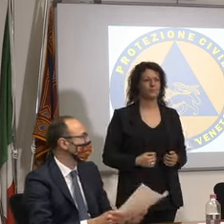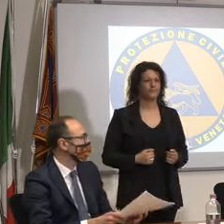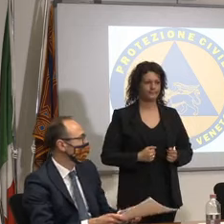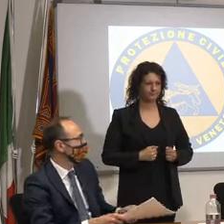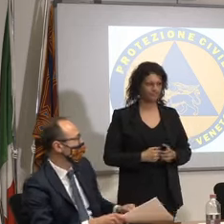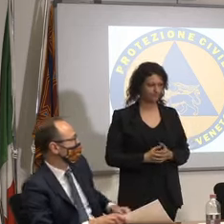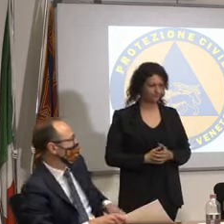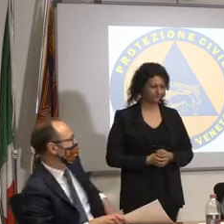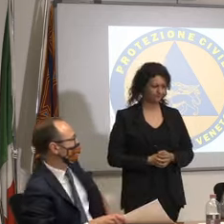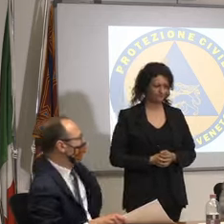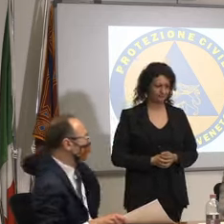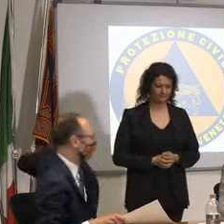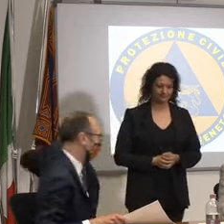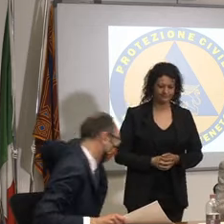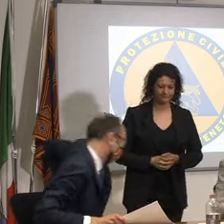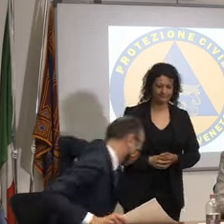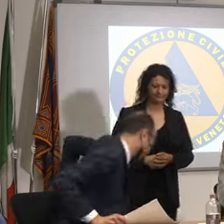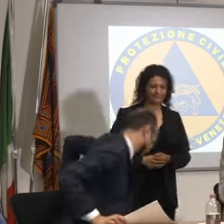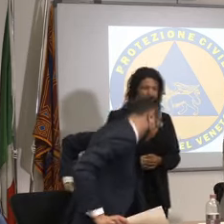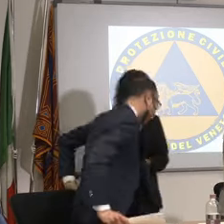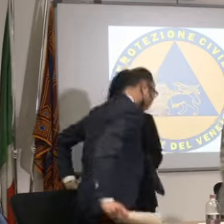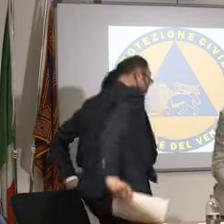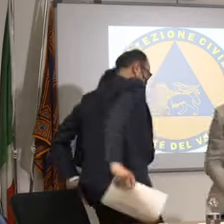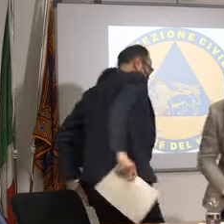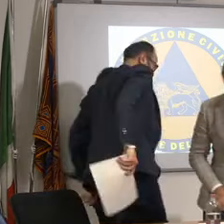ha fatto anche la rima